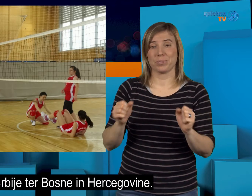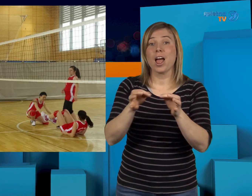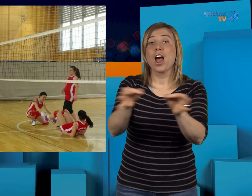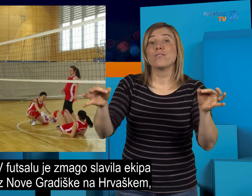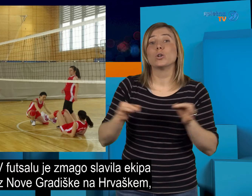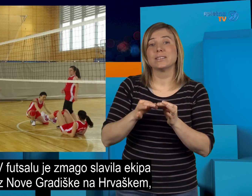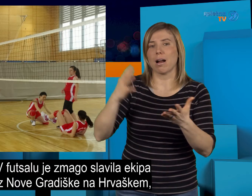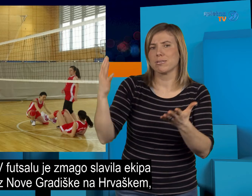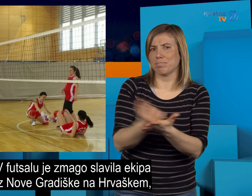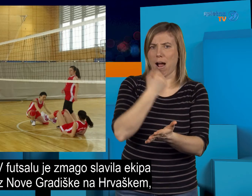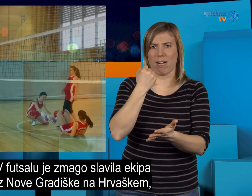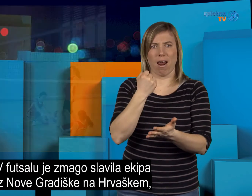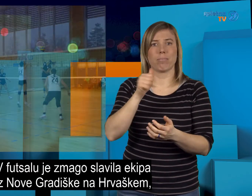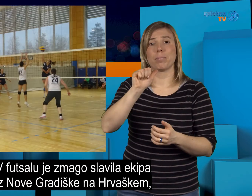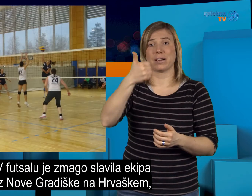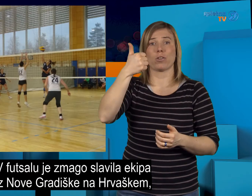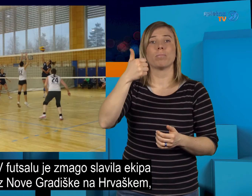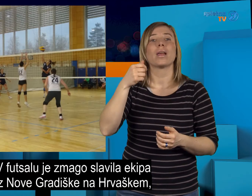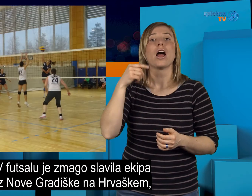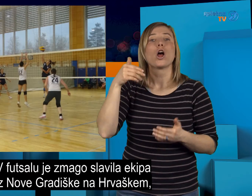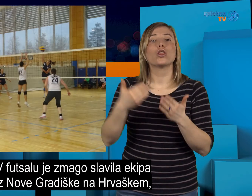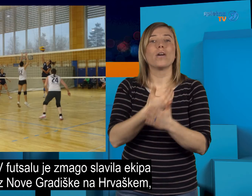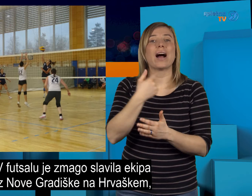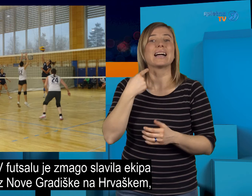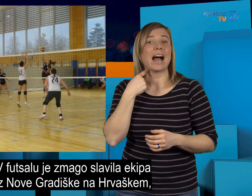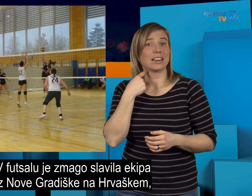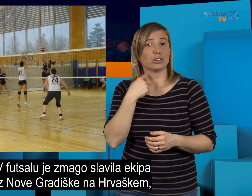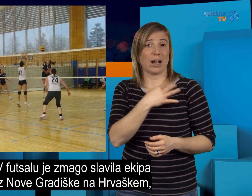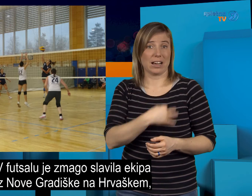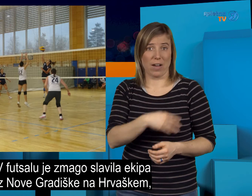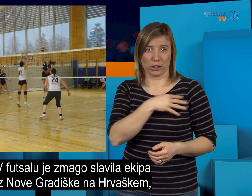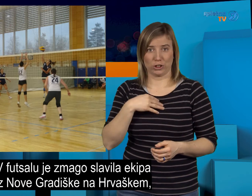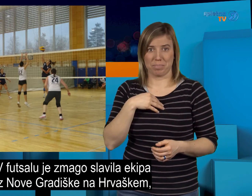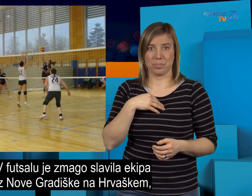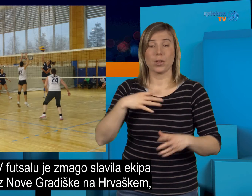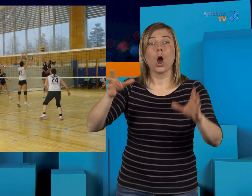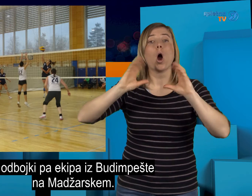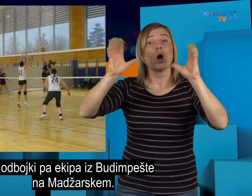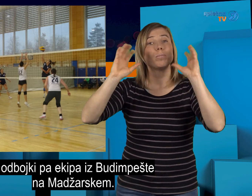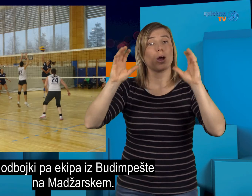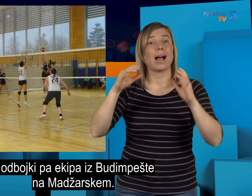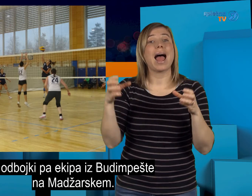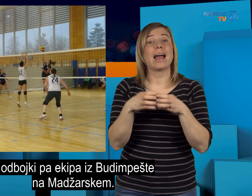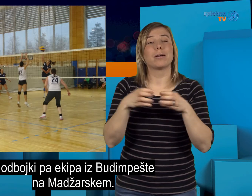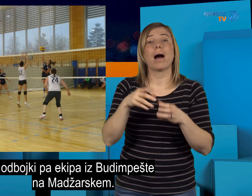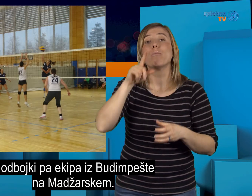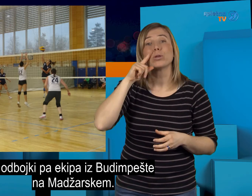V Fucalu je zmago slavila ekipa iz Nove Gradiške na Hrvaškem, v odbojki pa ekipa iz Budimpešte na Mađarskem.